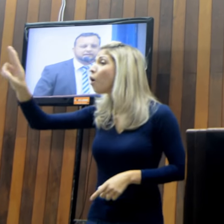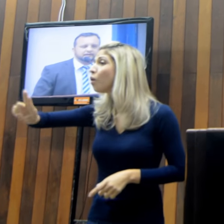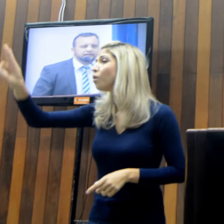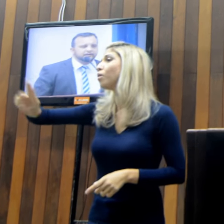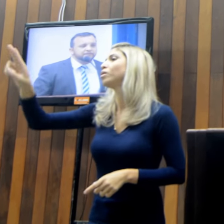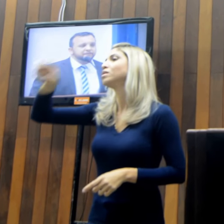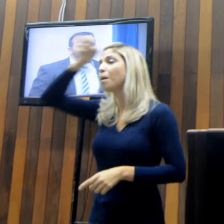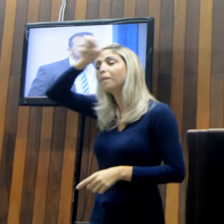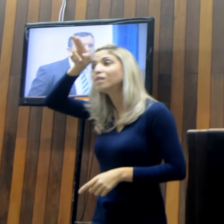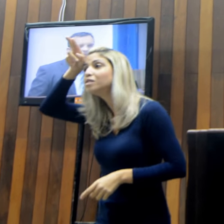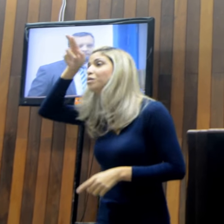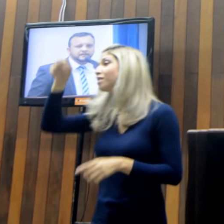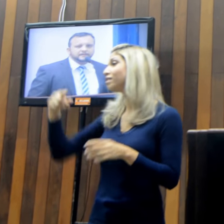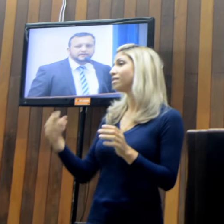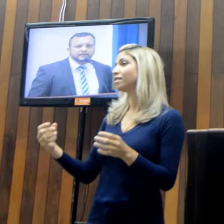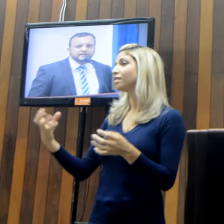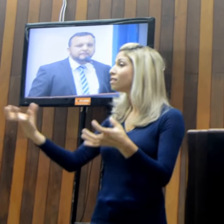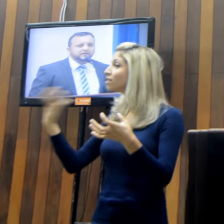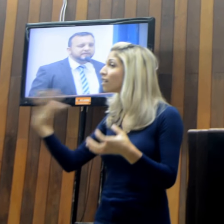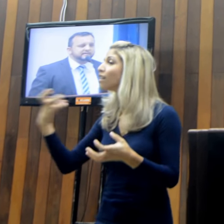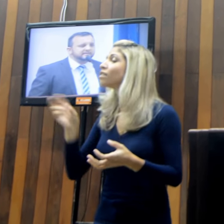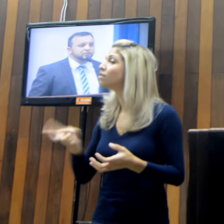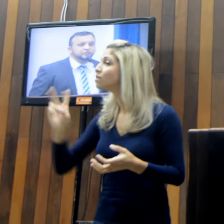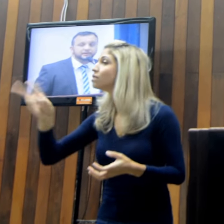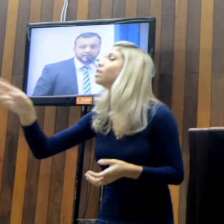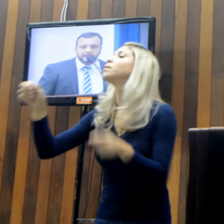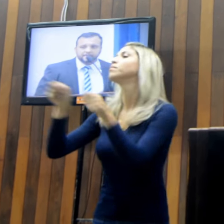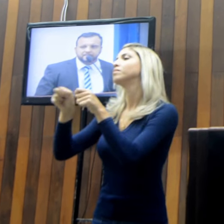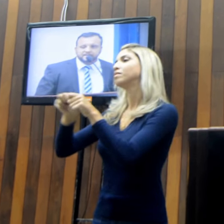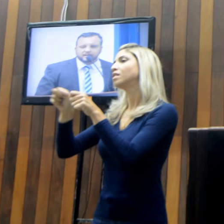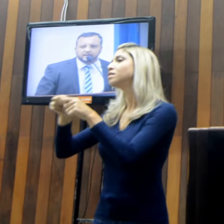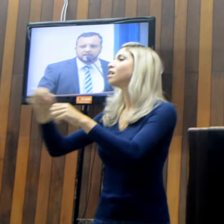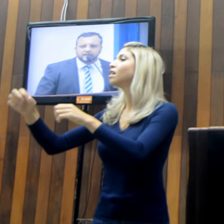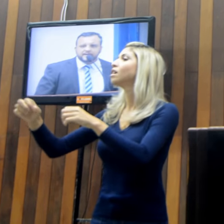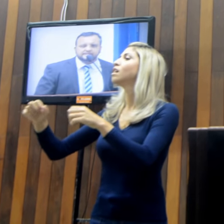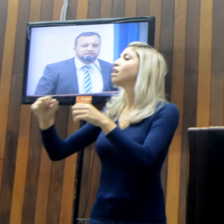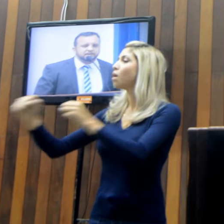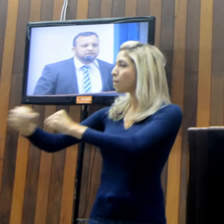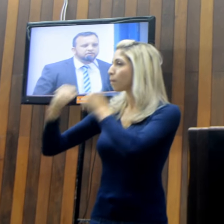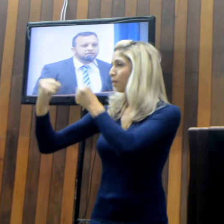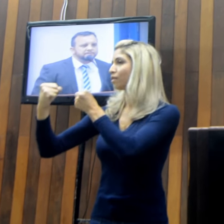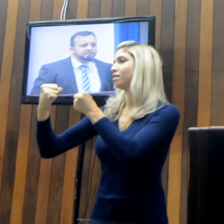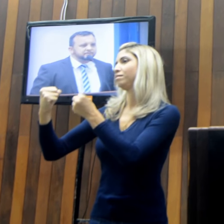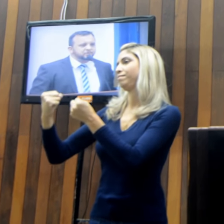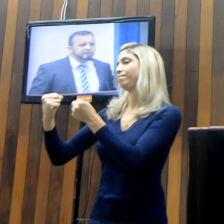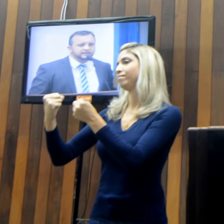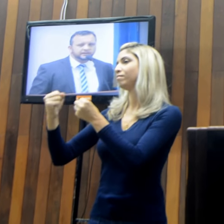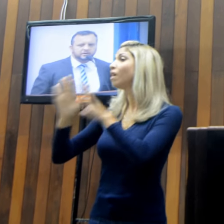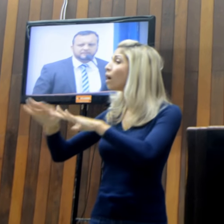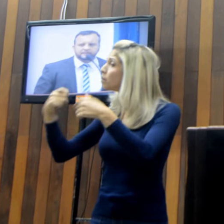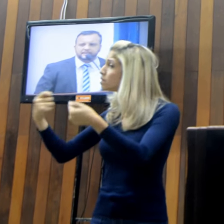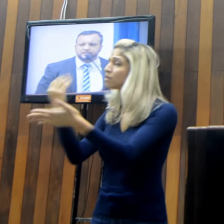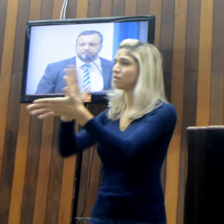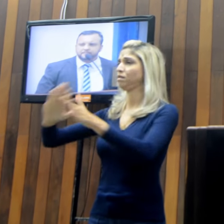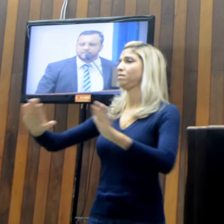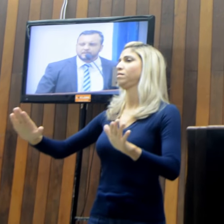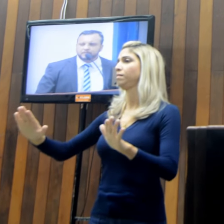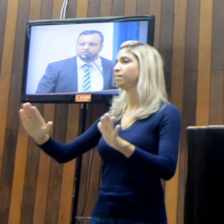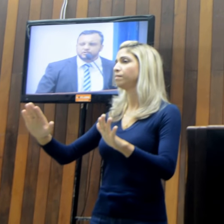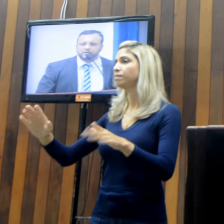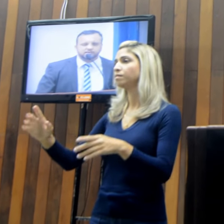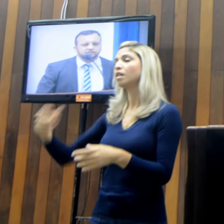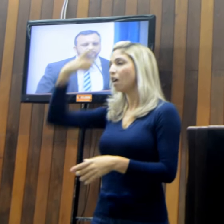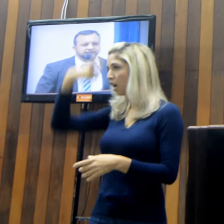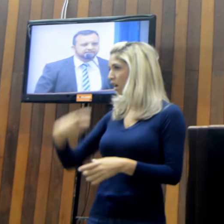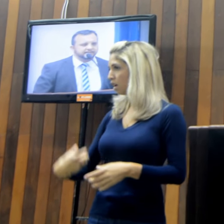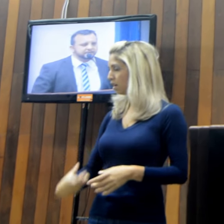em favor da manutenção do poder. E é esse sistema que nós precisamos combater. E, obviamente, eu não